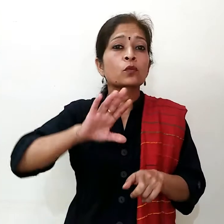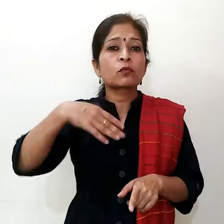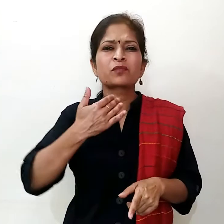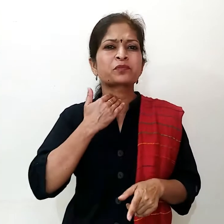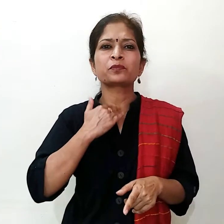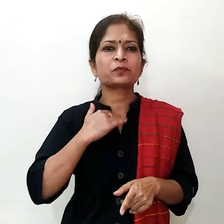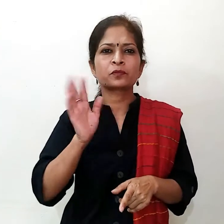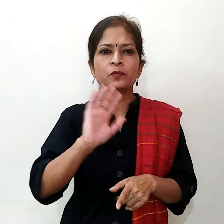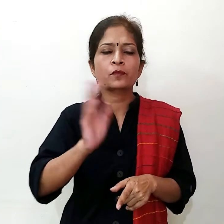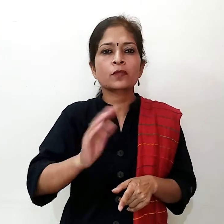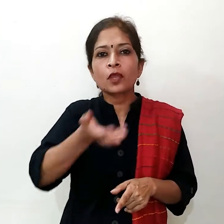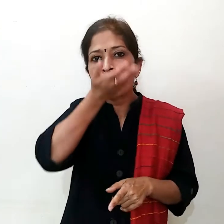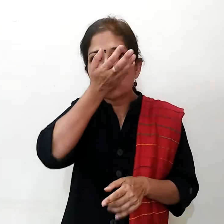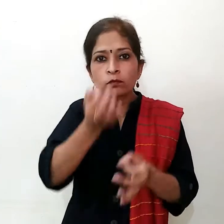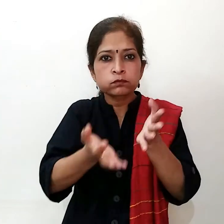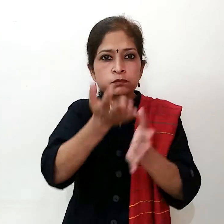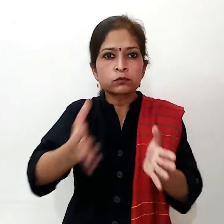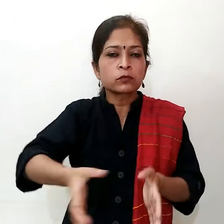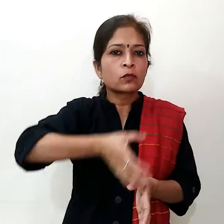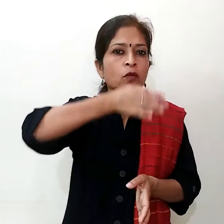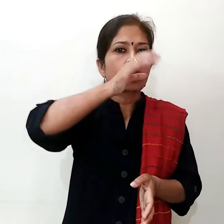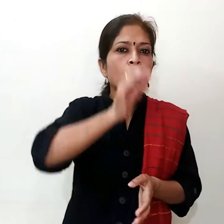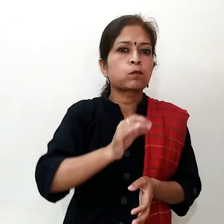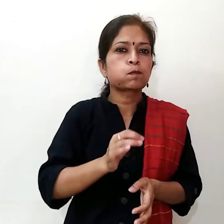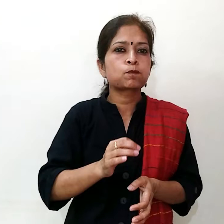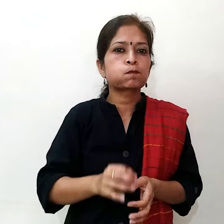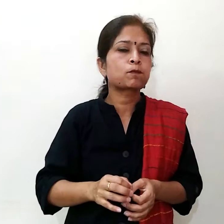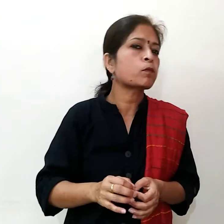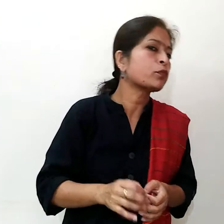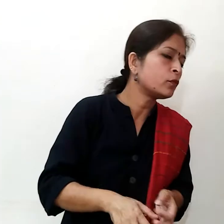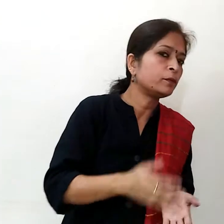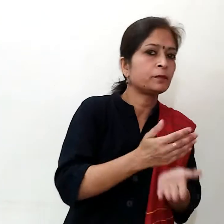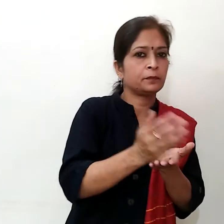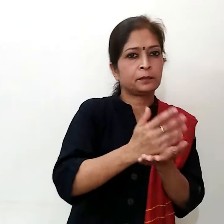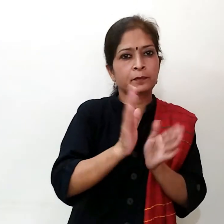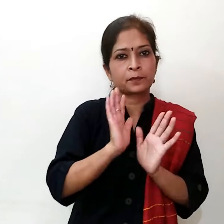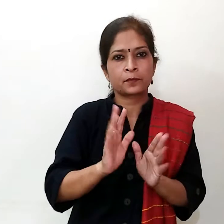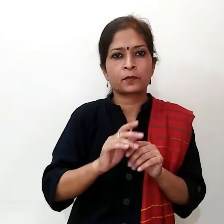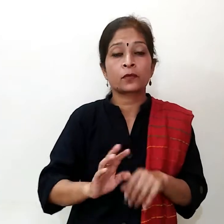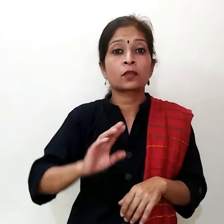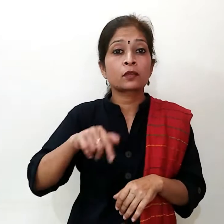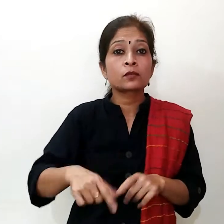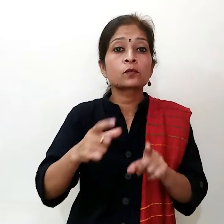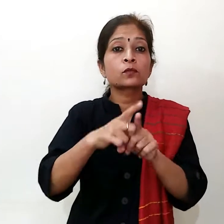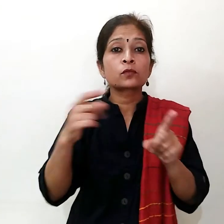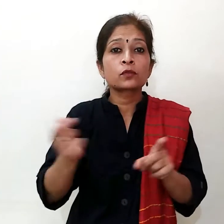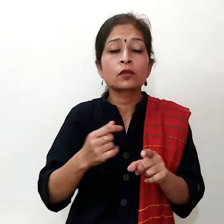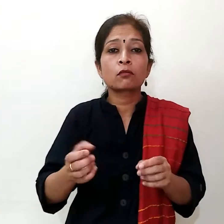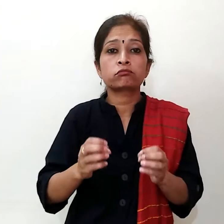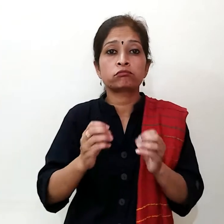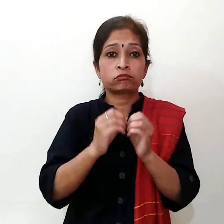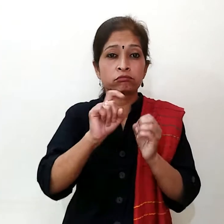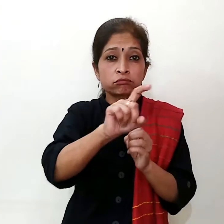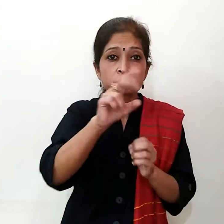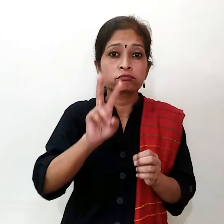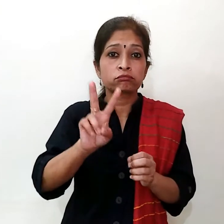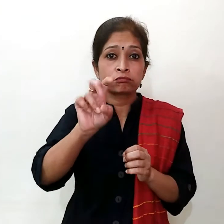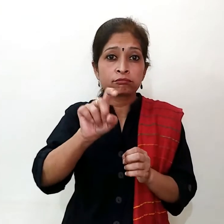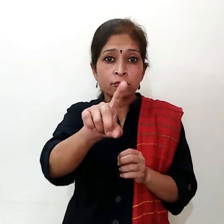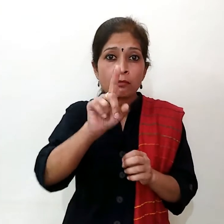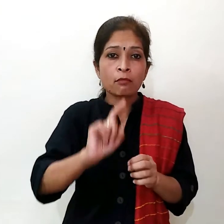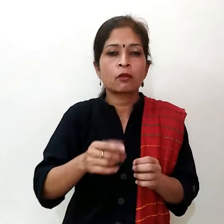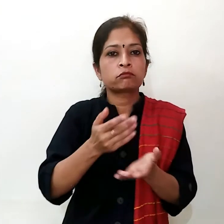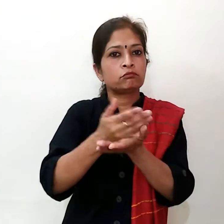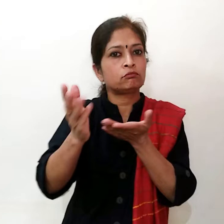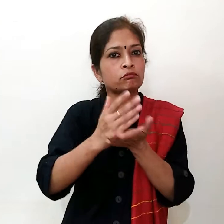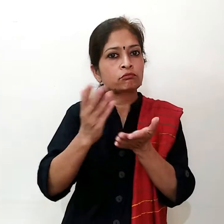इसके तुरंत बाद गरम पाली से खुला करके इसको बाहत होते हैं ऐसा करने से हमारे मुद में पर्वेश कर